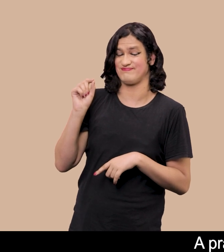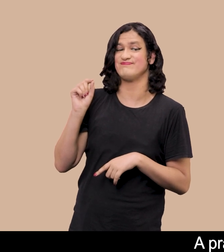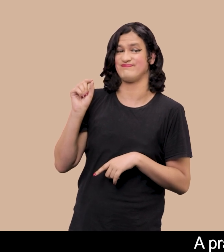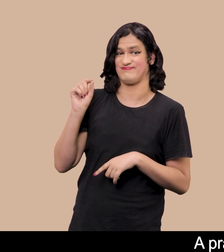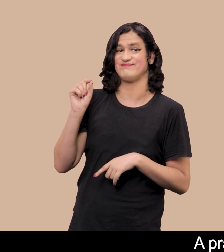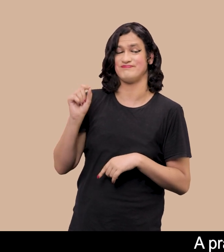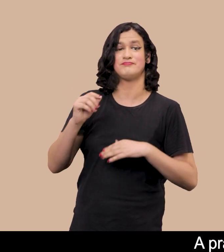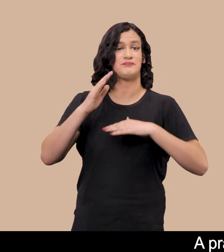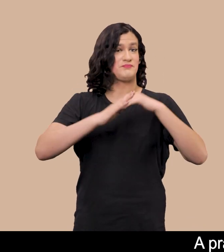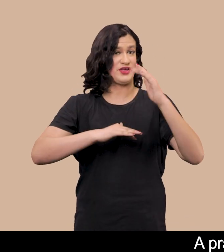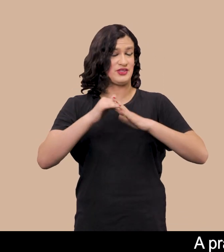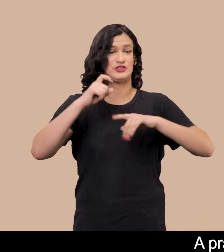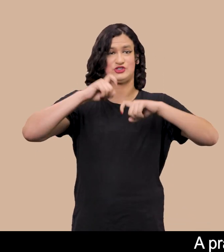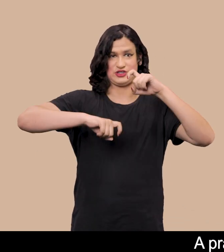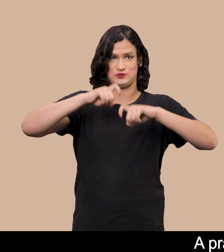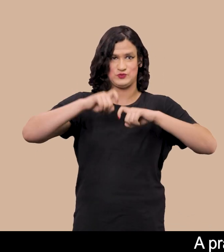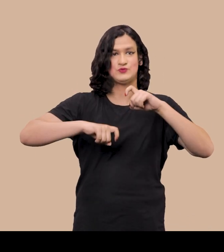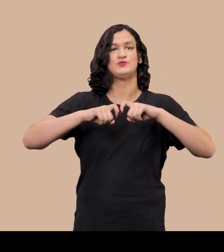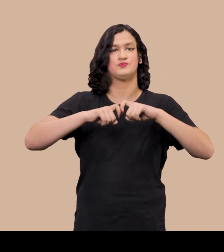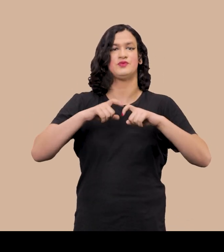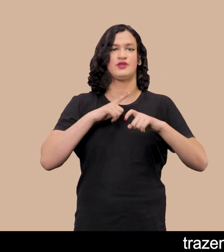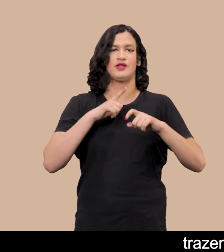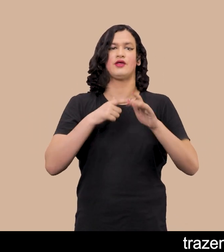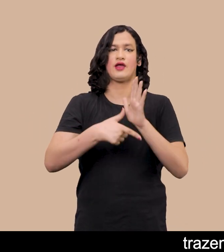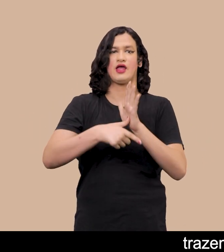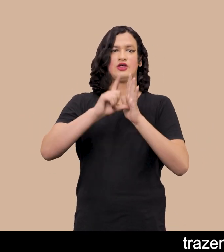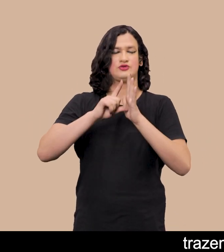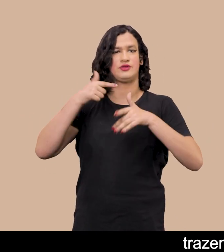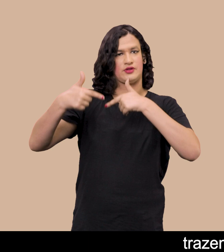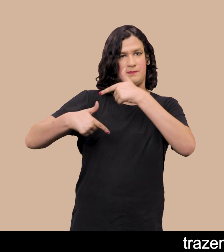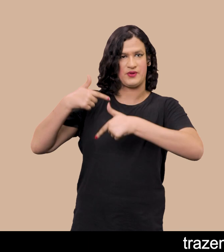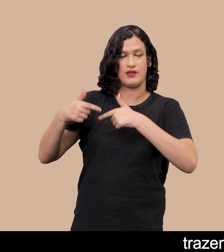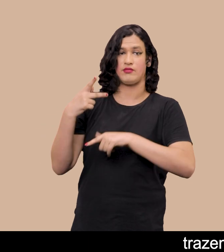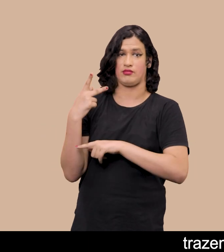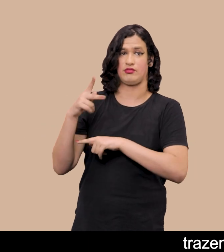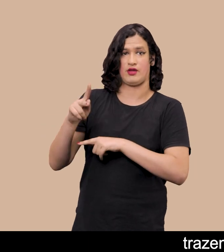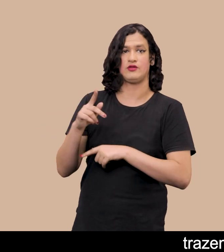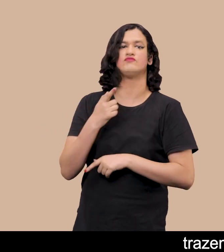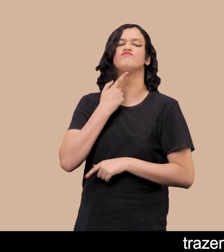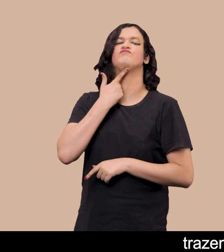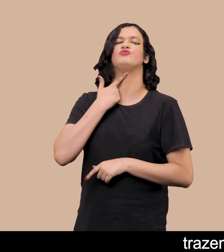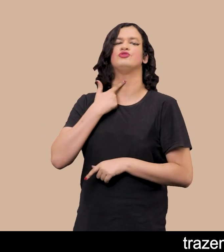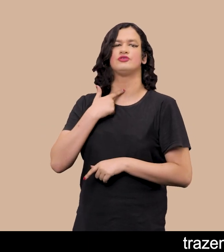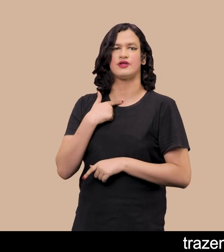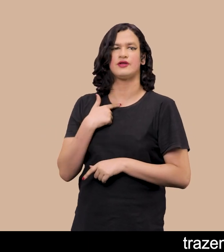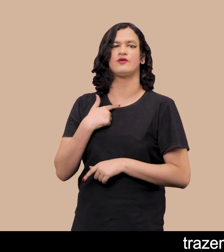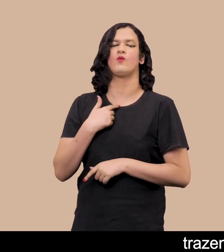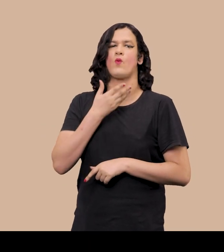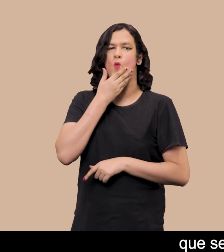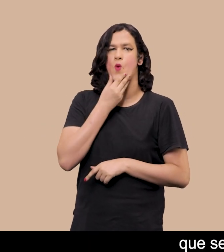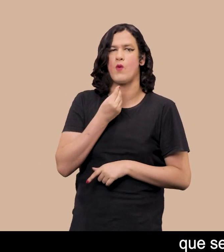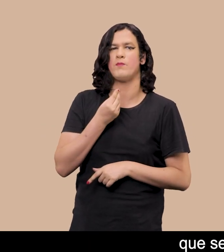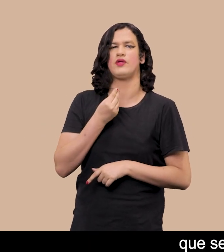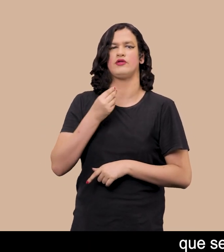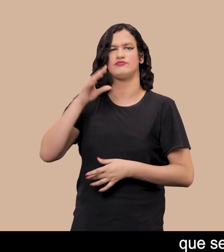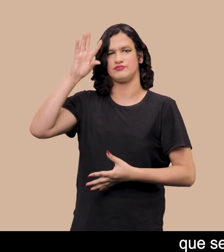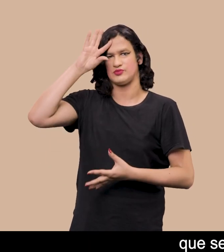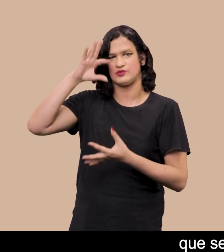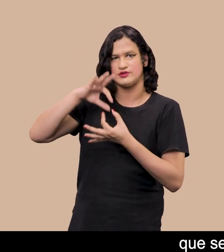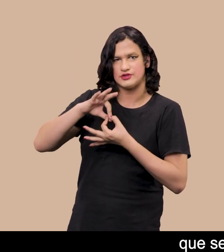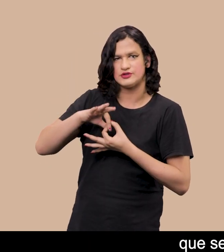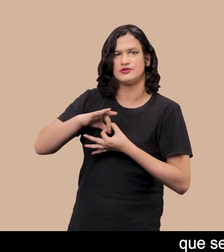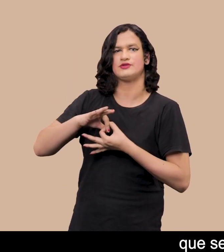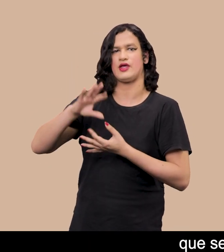sexual antecede todas as obras da artista Trazendo consigo o elemento do desejo de um homem cisgênero Que se declara